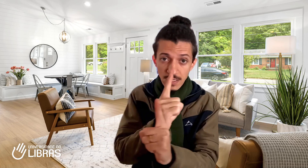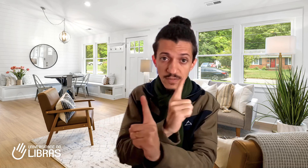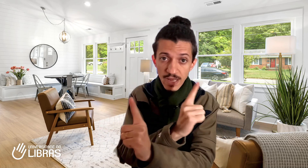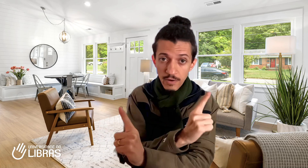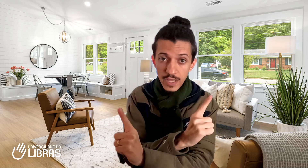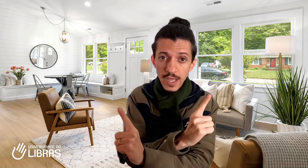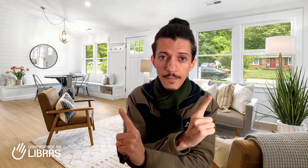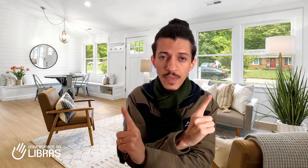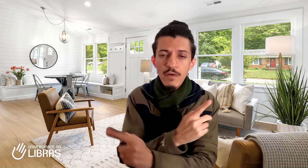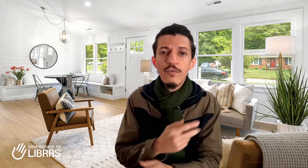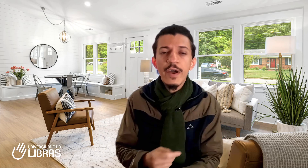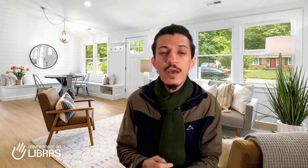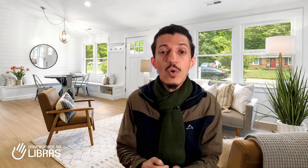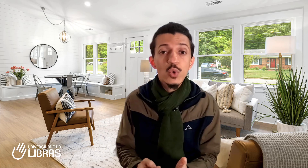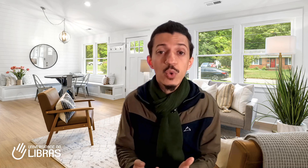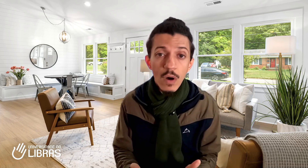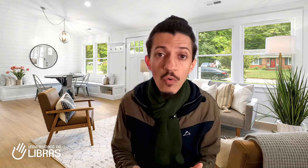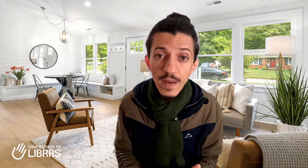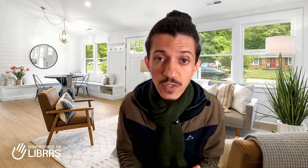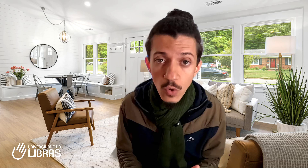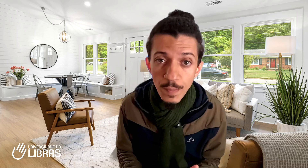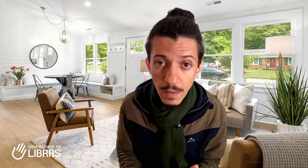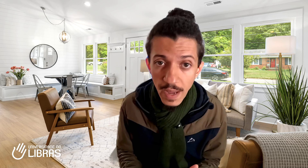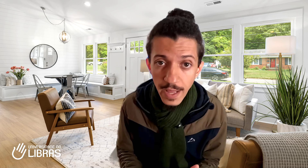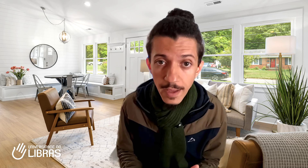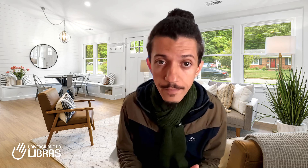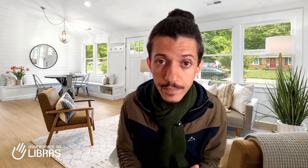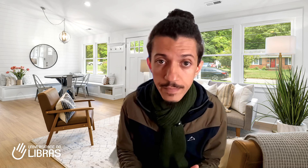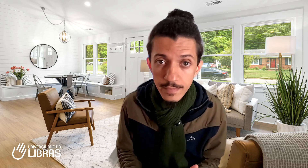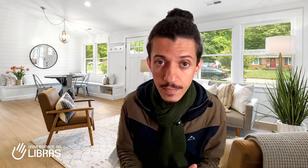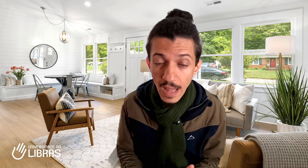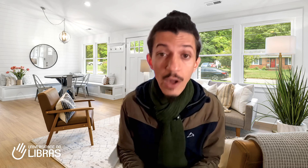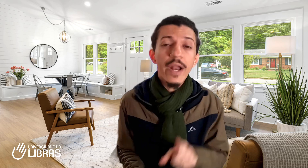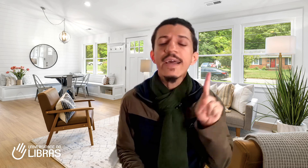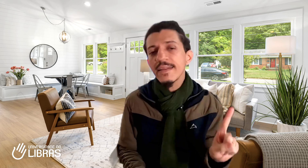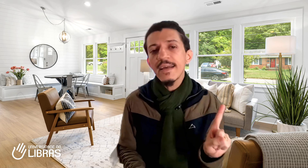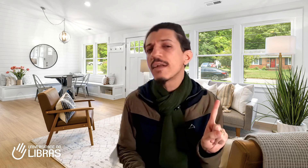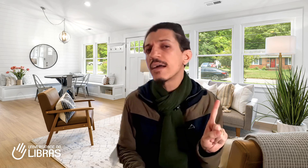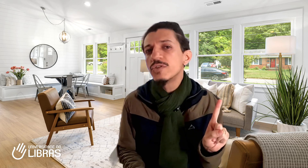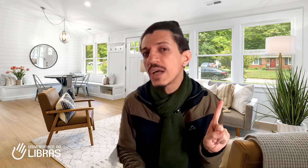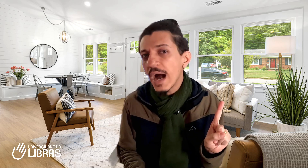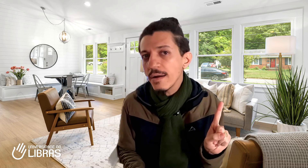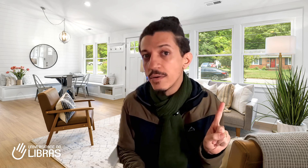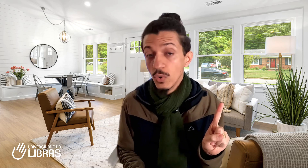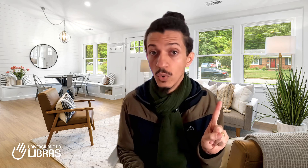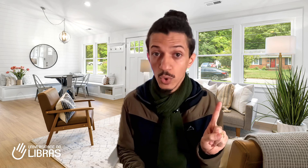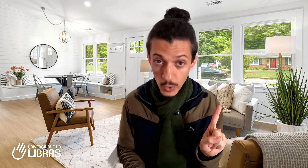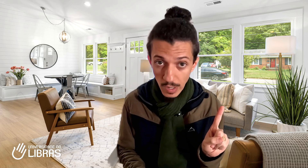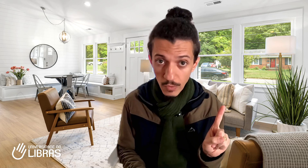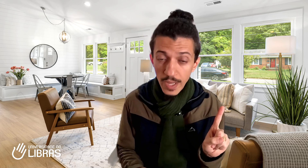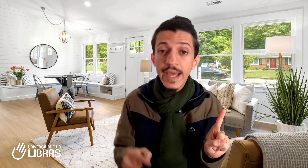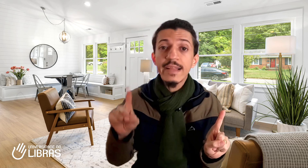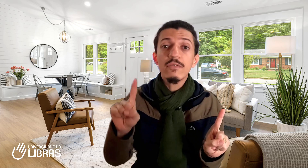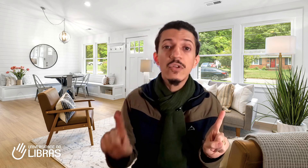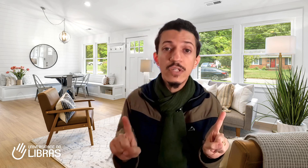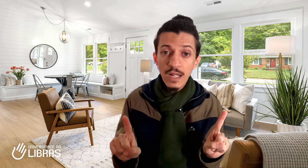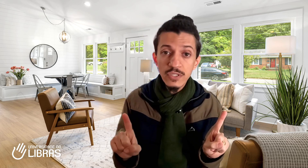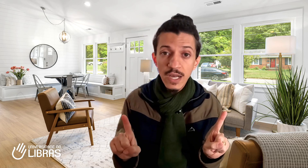fizeram aqui, foi o João passou pela Maria. Agora, quem está do lado de cá? O João. Quem está do lado de cá?